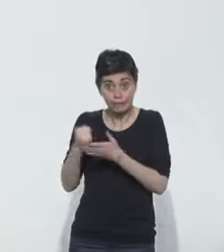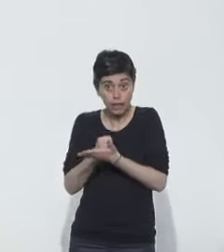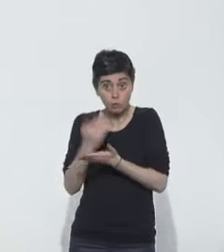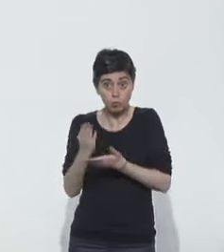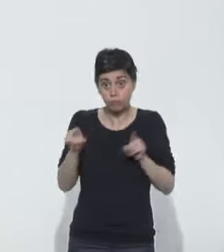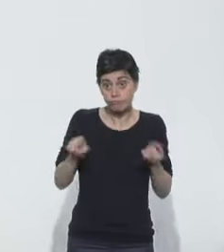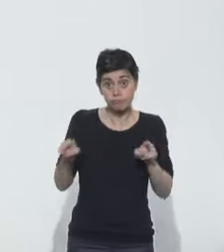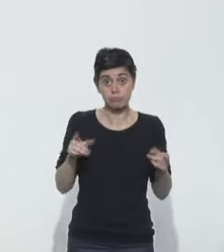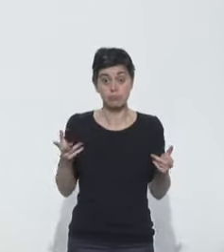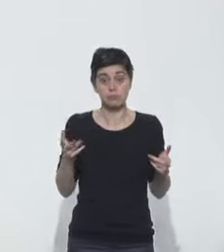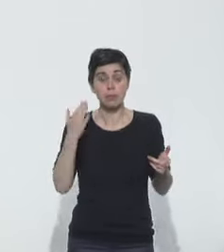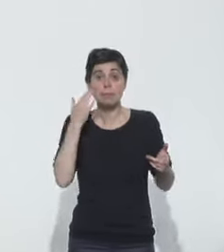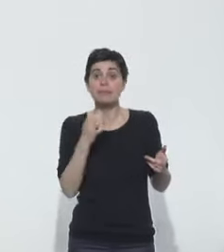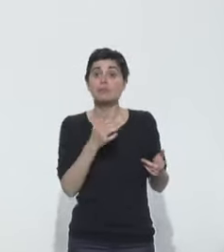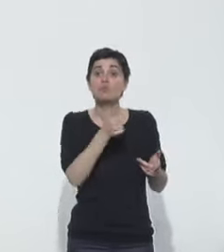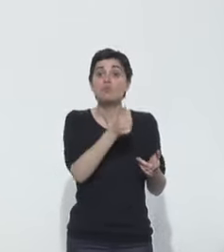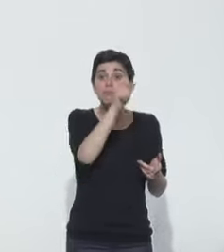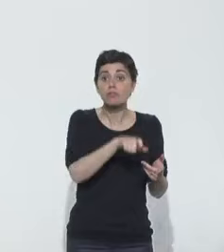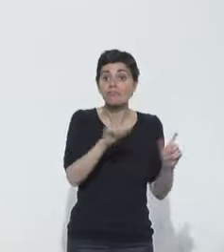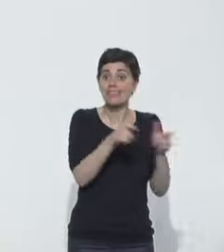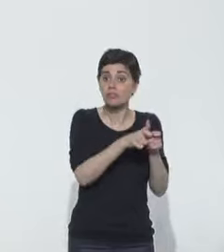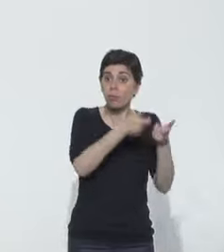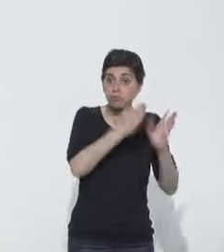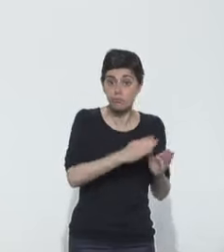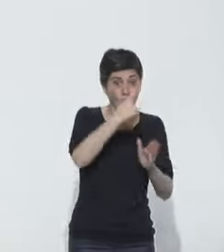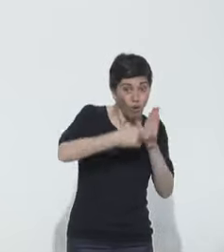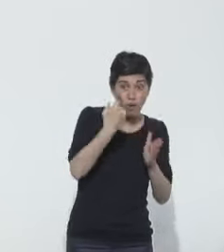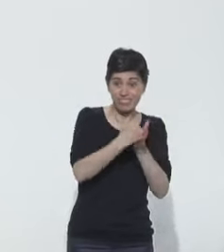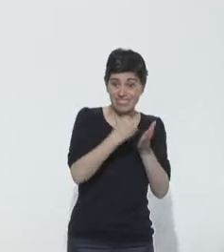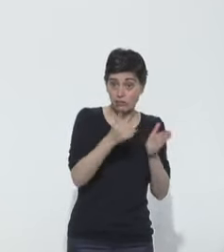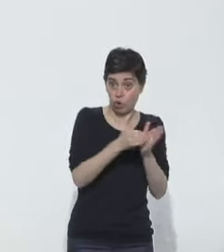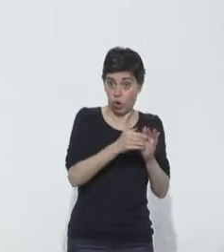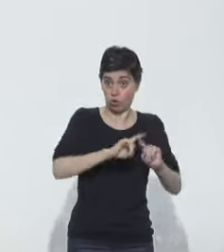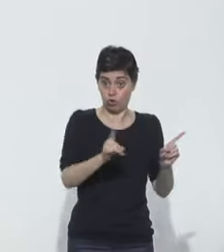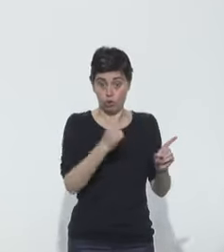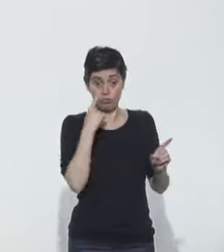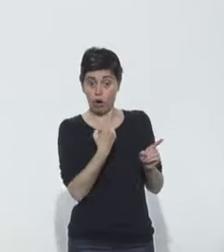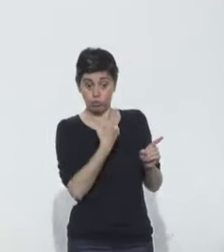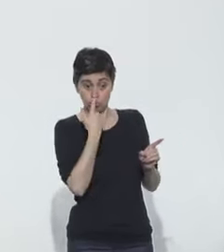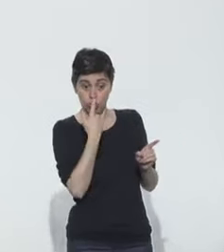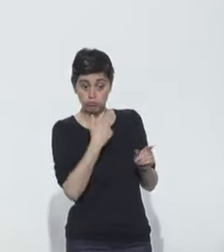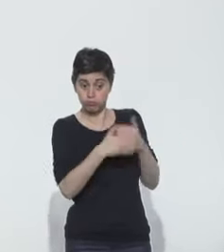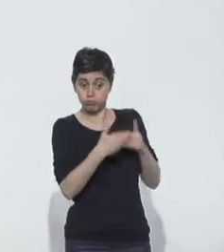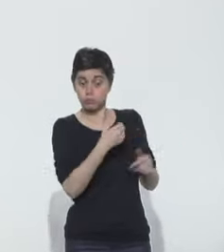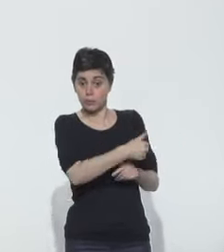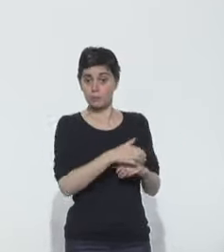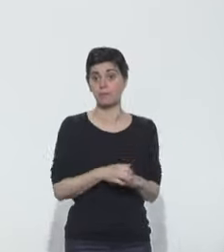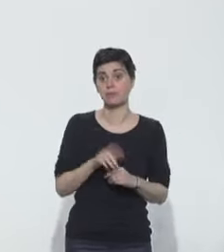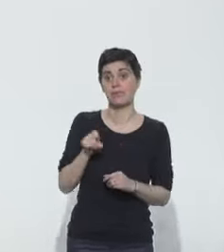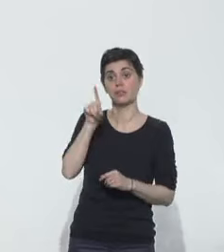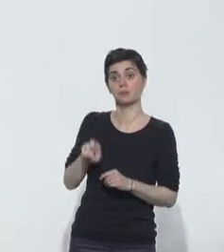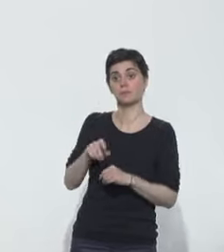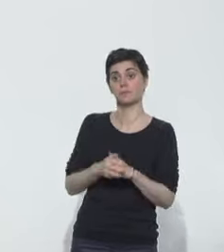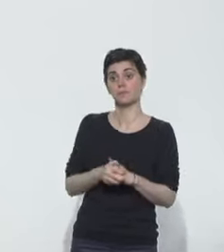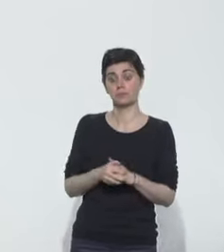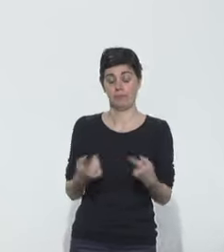lorsque l'on a juste un diagnostic confirmé, on n'a pas besoin de refaire le test si l'évolution clinique est favorable. Une question pour Radio France, le